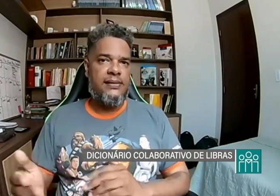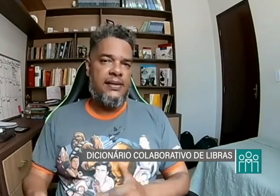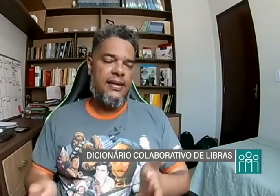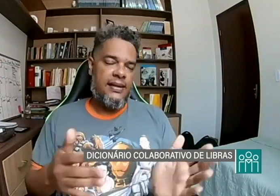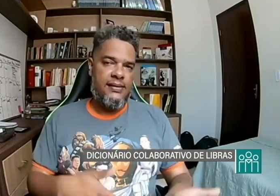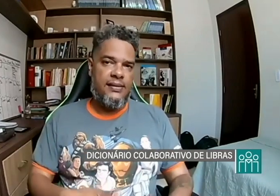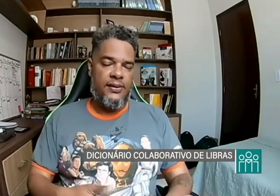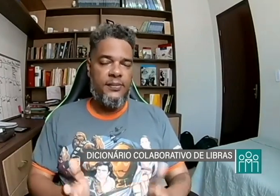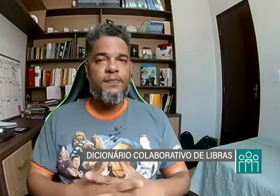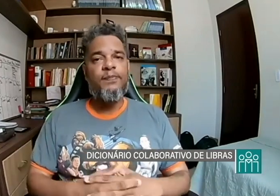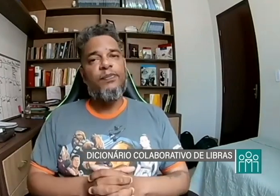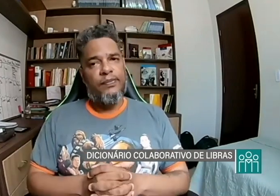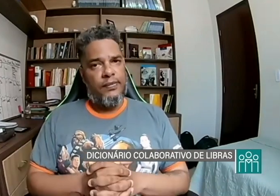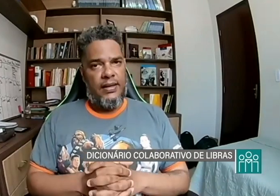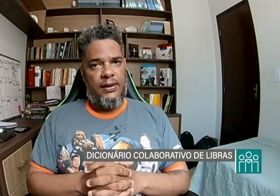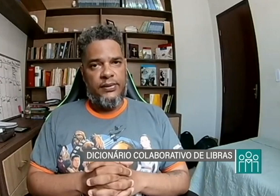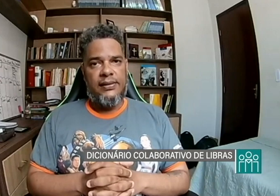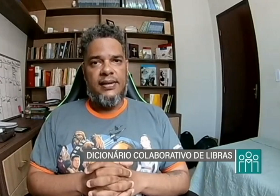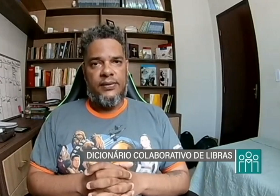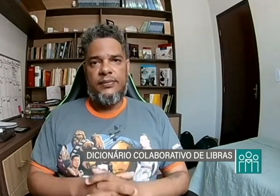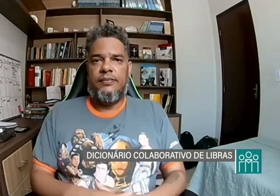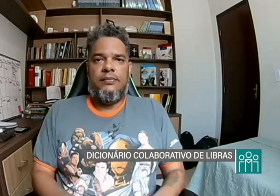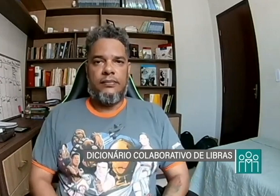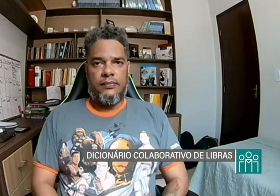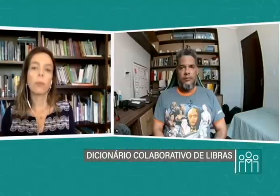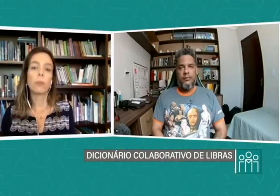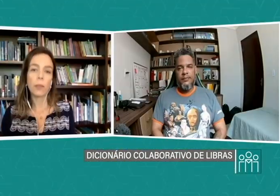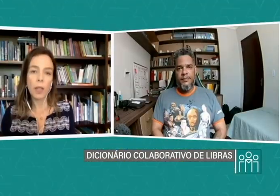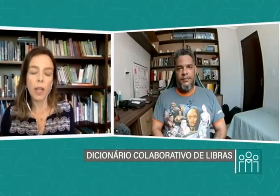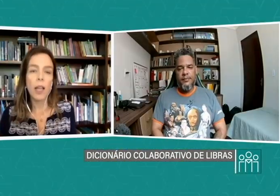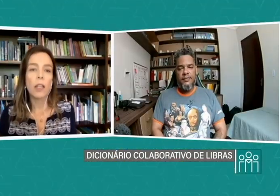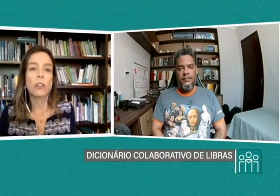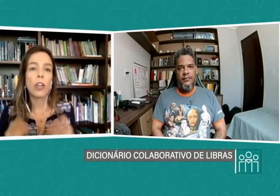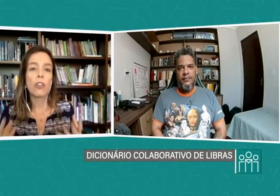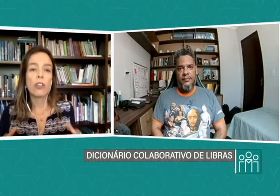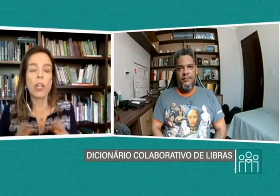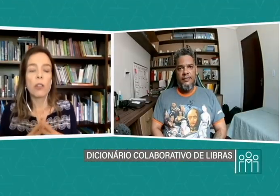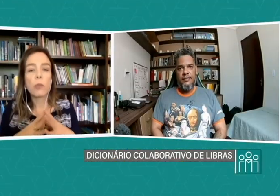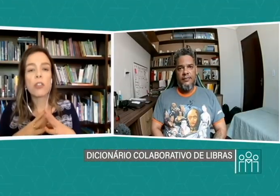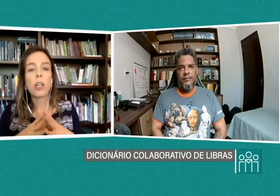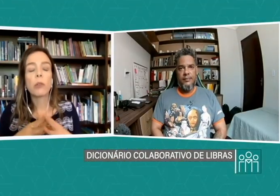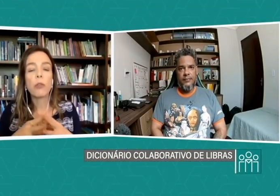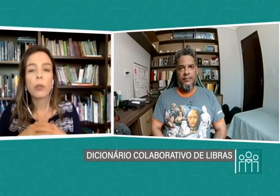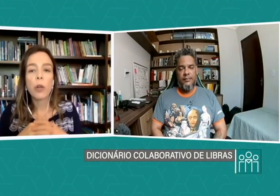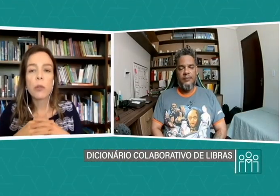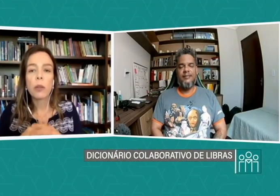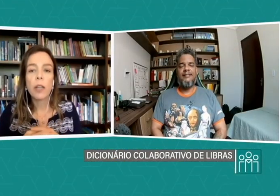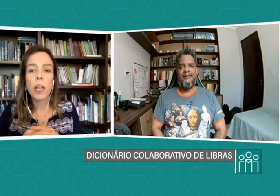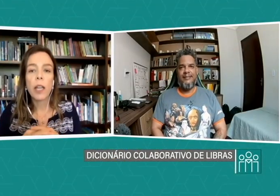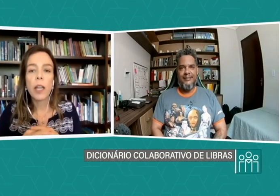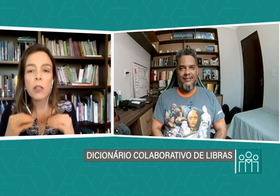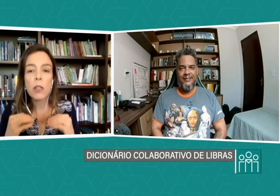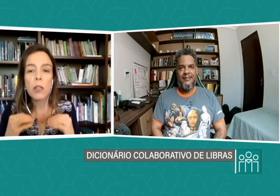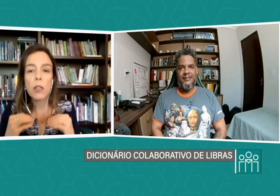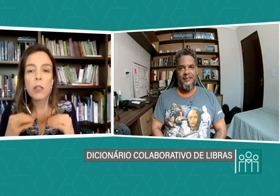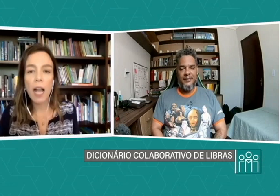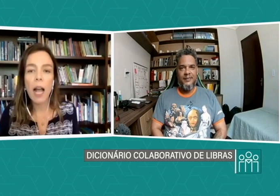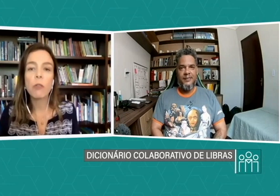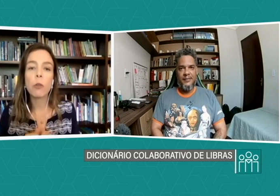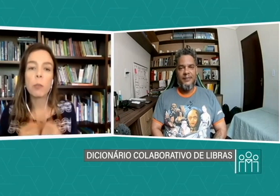em que aquele sinal é utilizado. Nós estamos chegando ao fim do nosso tempo, mas só para encerrar, eu vou pedir